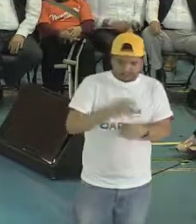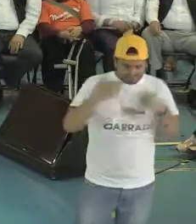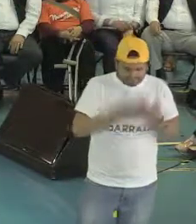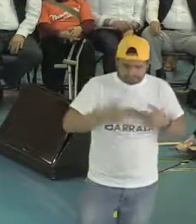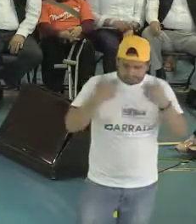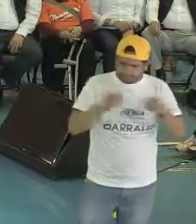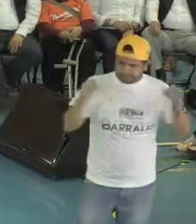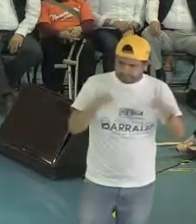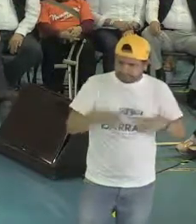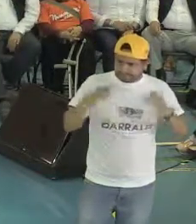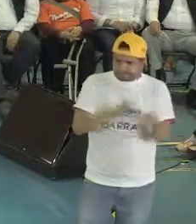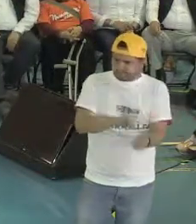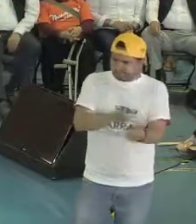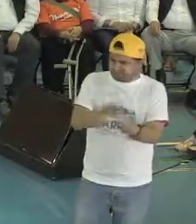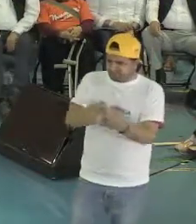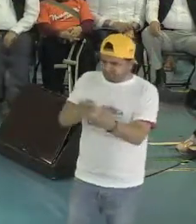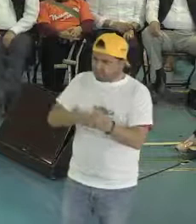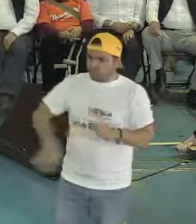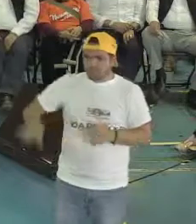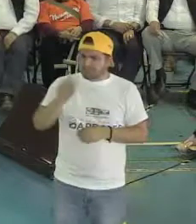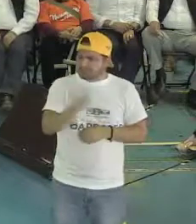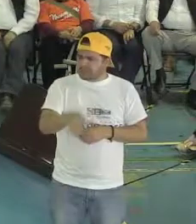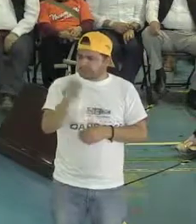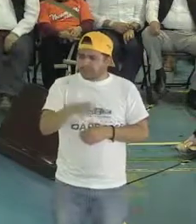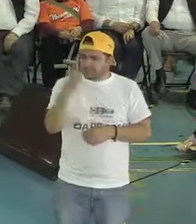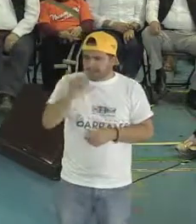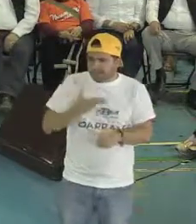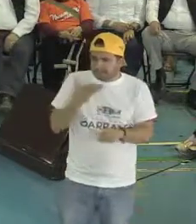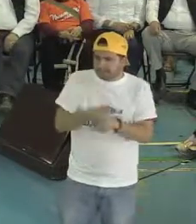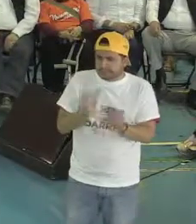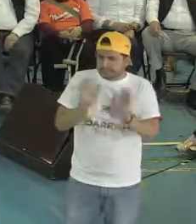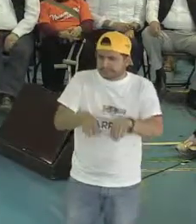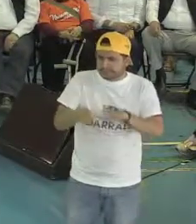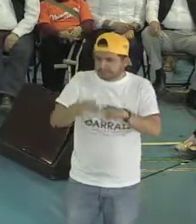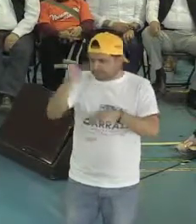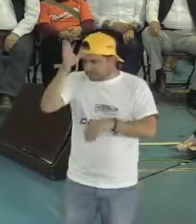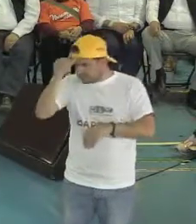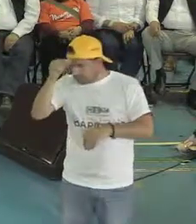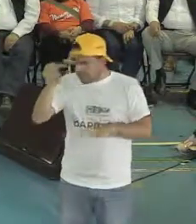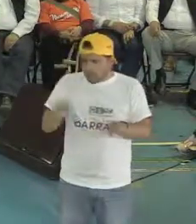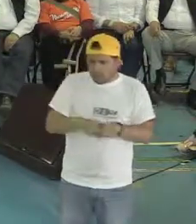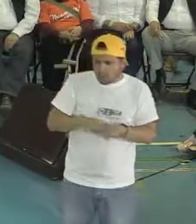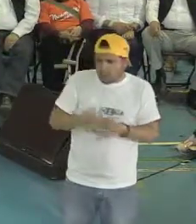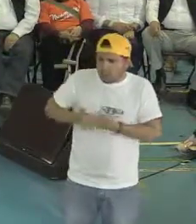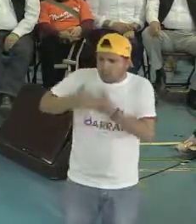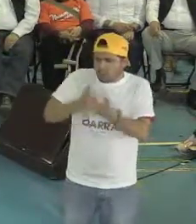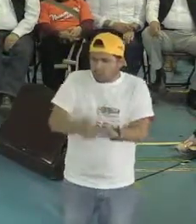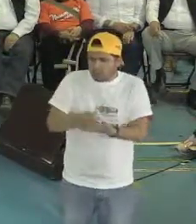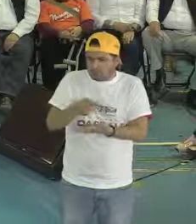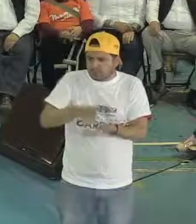y con todos ustedes para trabajar juntos, ponernos de acuerdo en cómo vamos a ayudar a la gente con